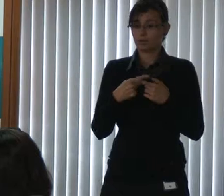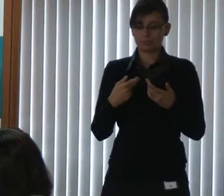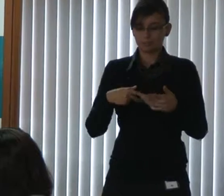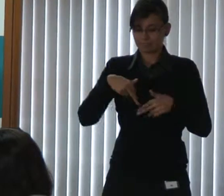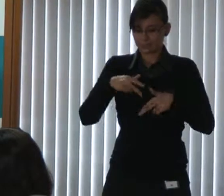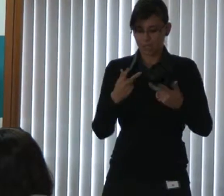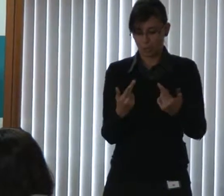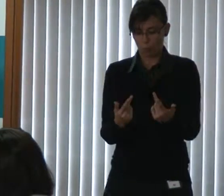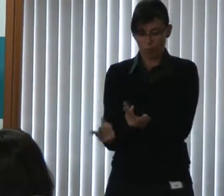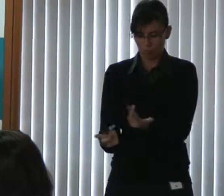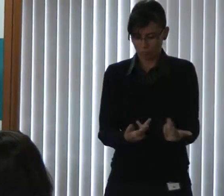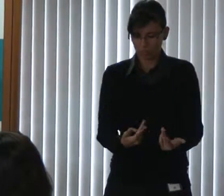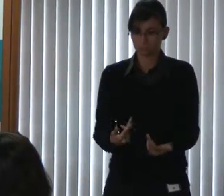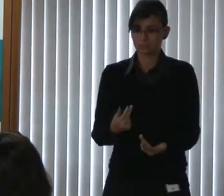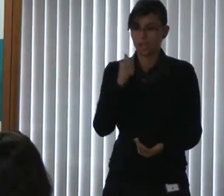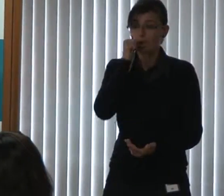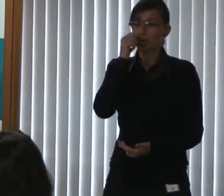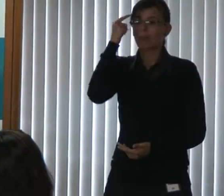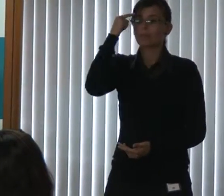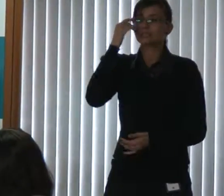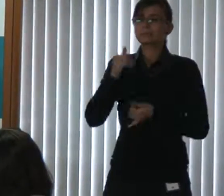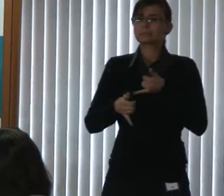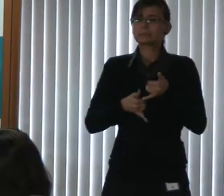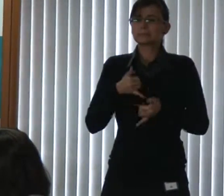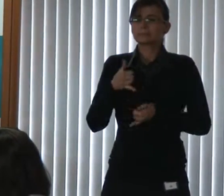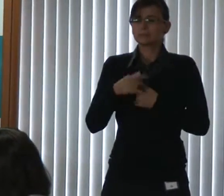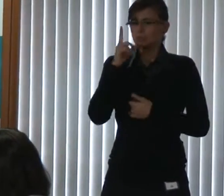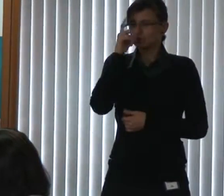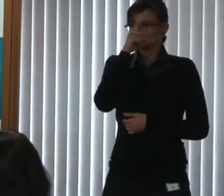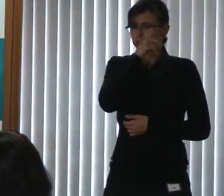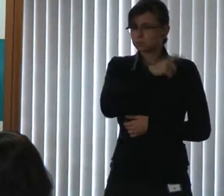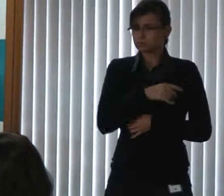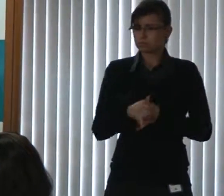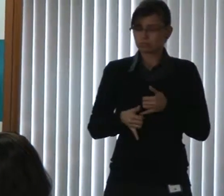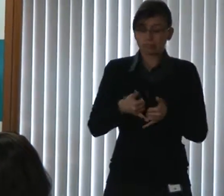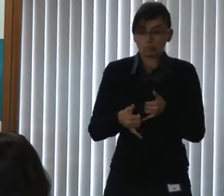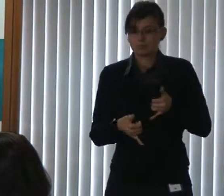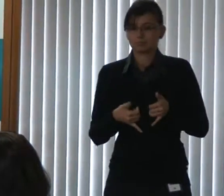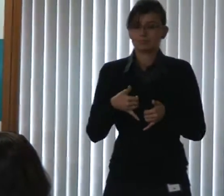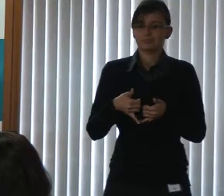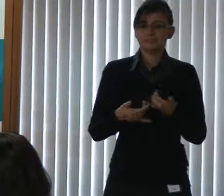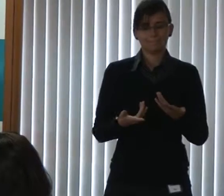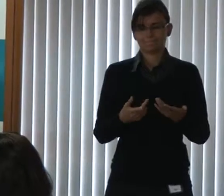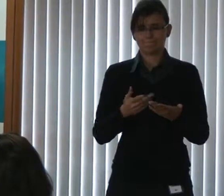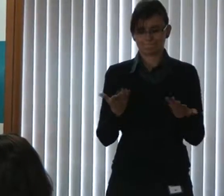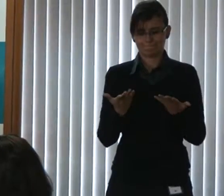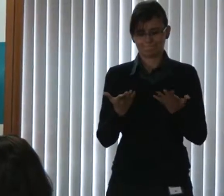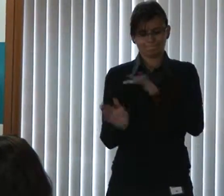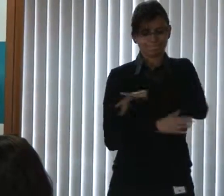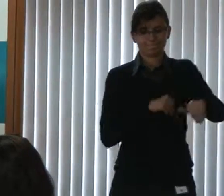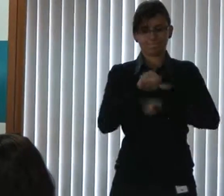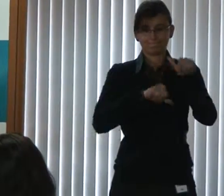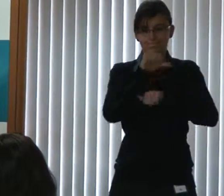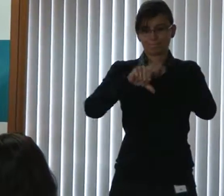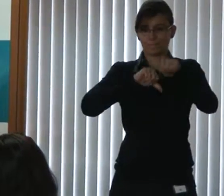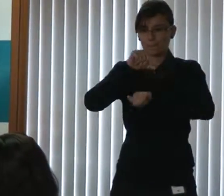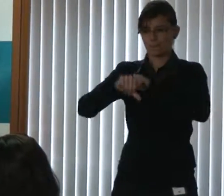imagina com as mulheres que usam salto como sobe nessa cidade. Então nós vamos mudar isso aqui. Nós vamos mudar com o apoio de vocês, nós vamos longe.